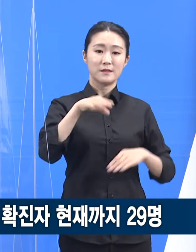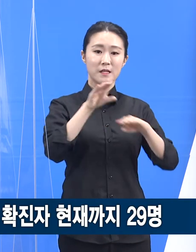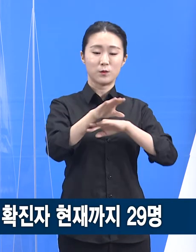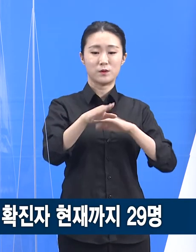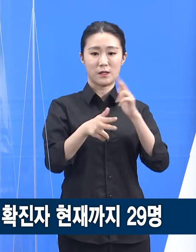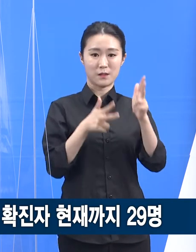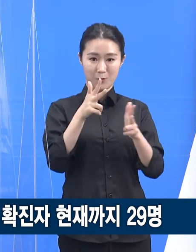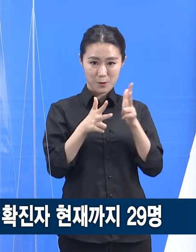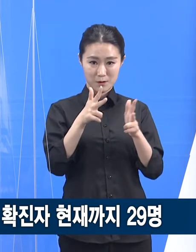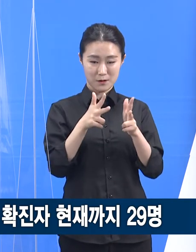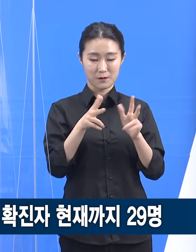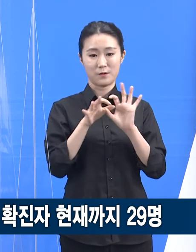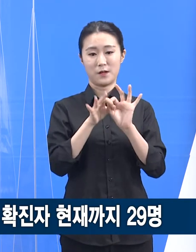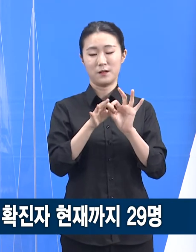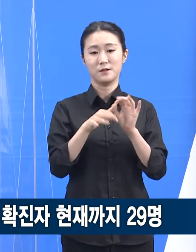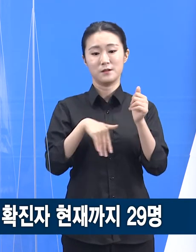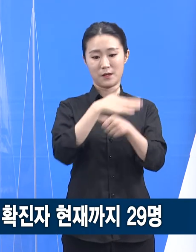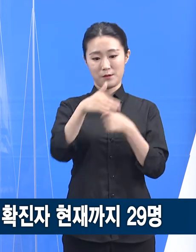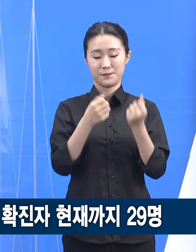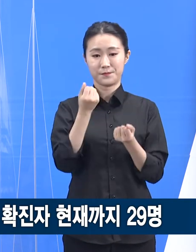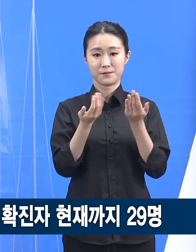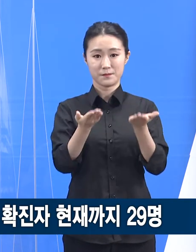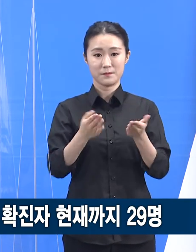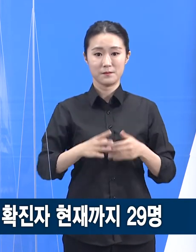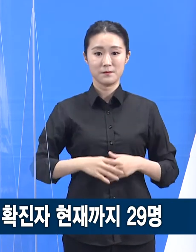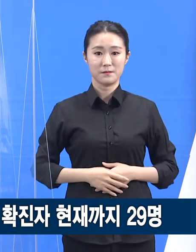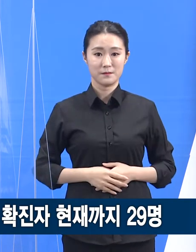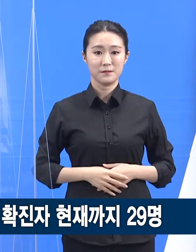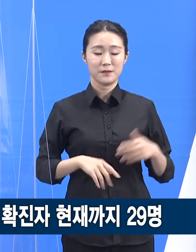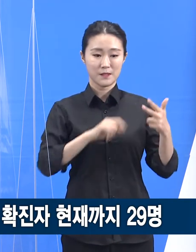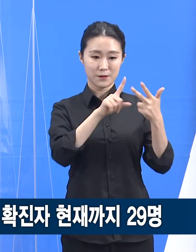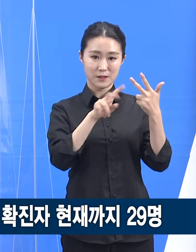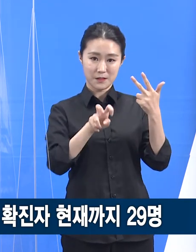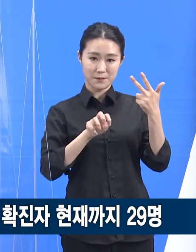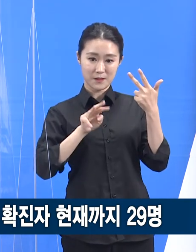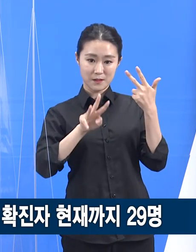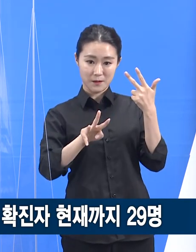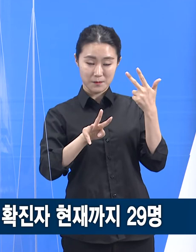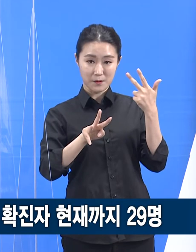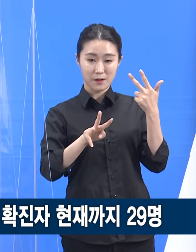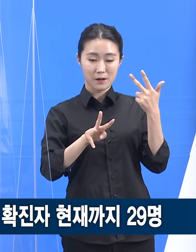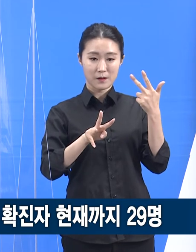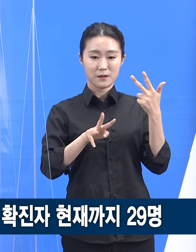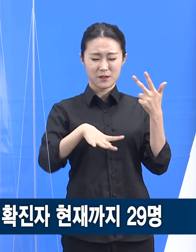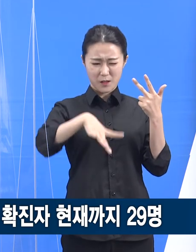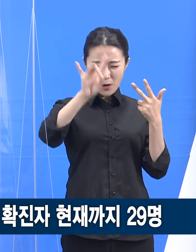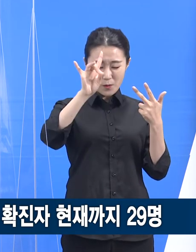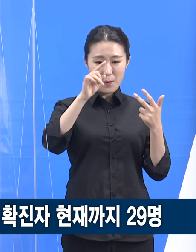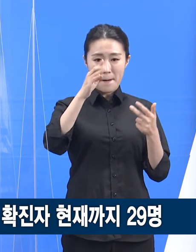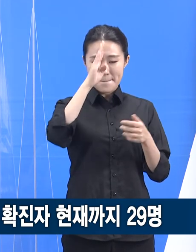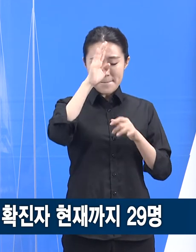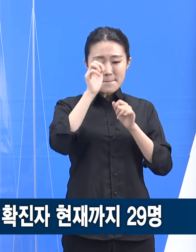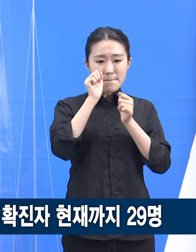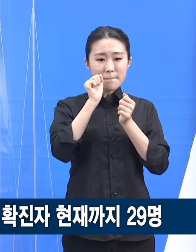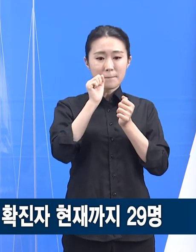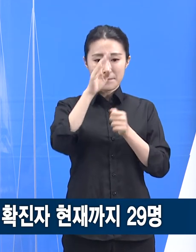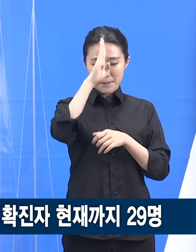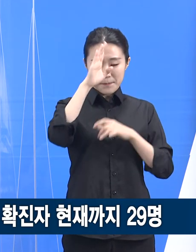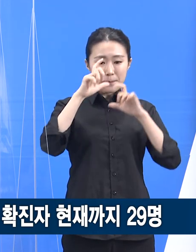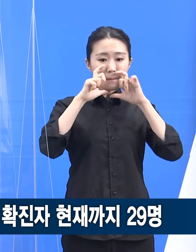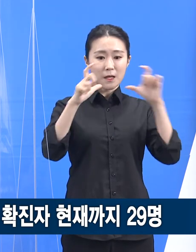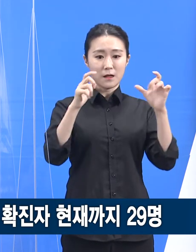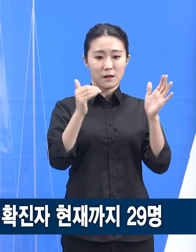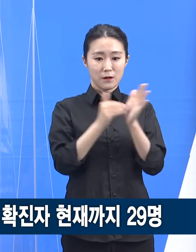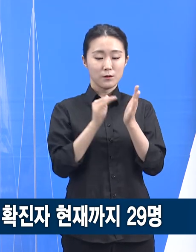사례입니다. 지난 23일 최초 집휘 환자 2명이 확진 판정을 받은 이후 해당 자동차 공장 직원